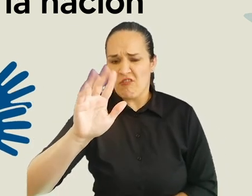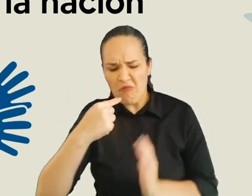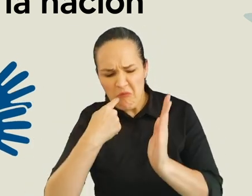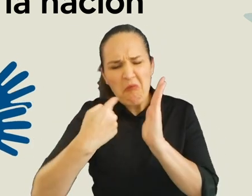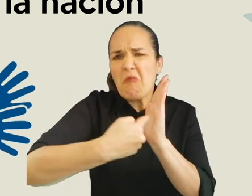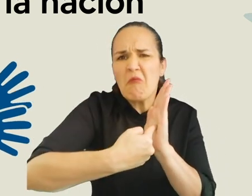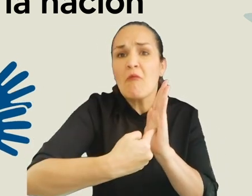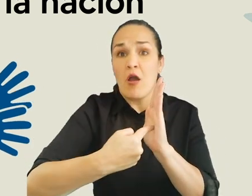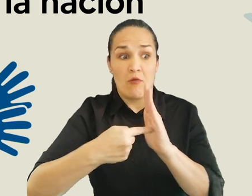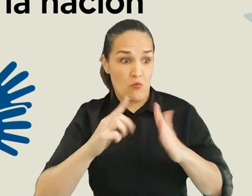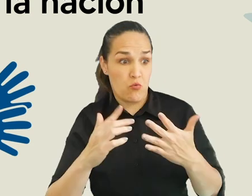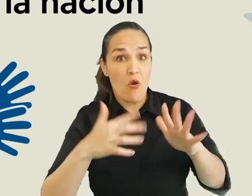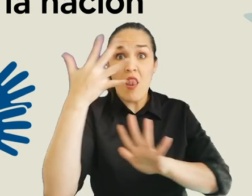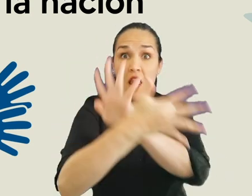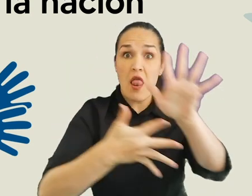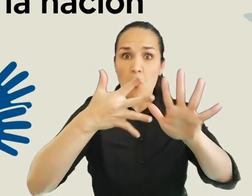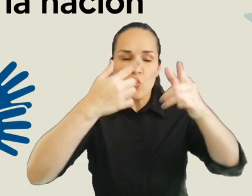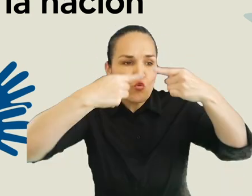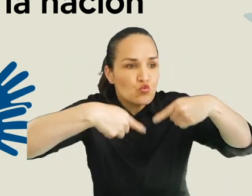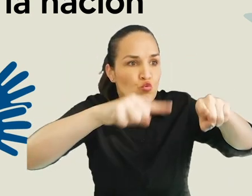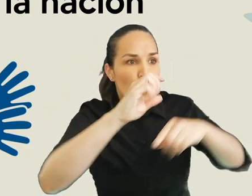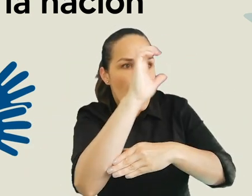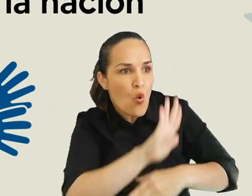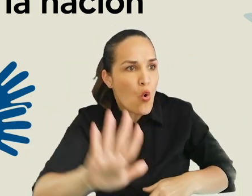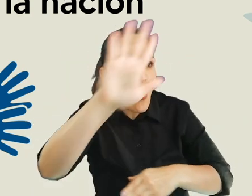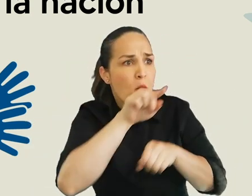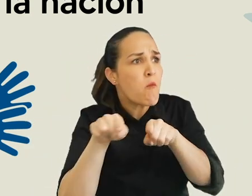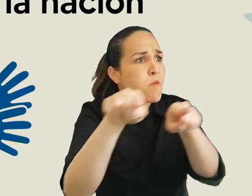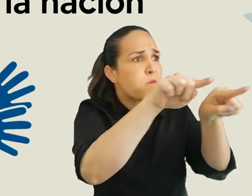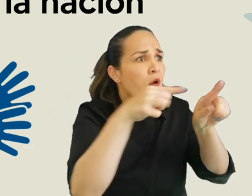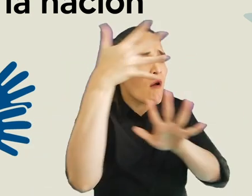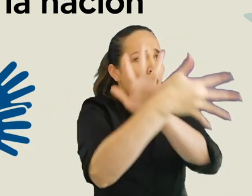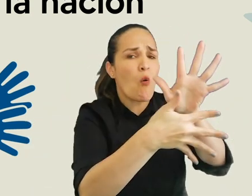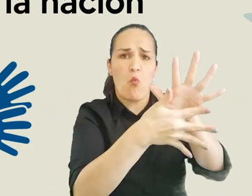es protegida como Patrimonio Lingüístico de la Nación